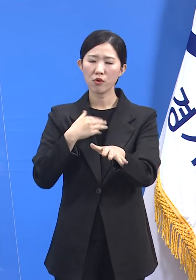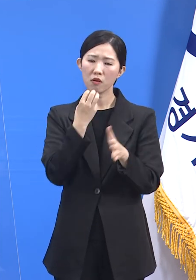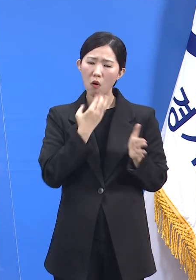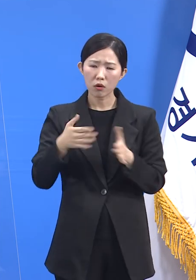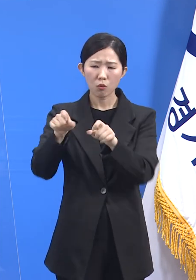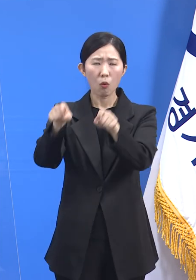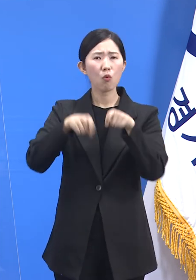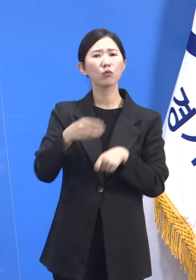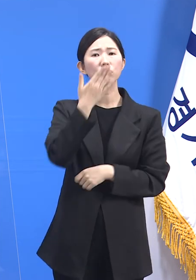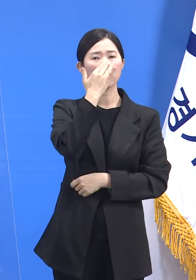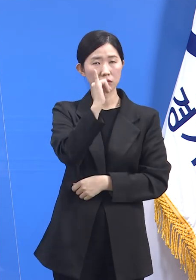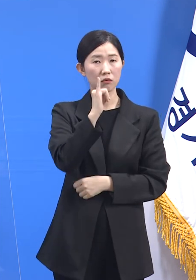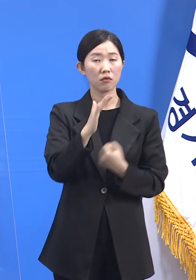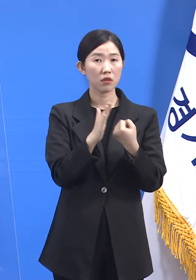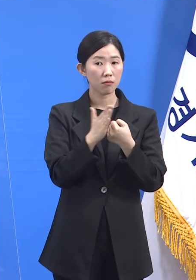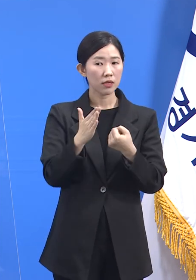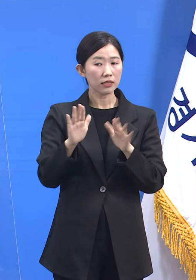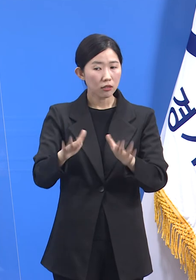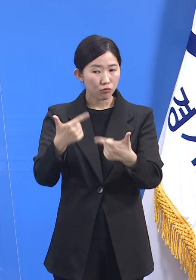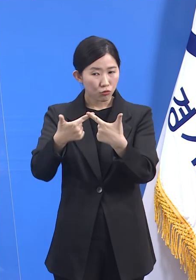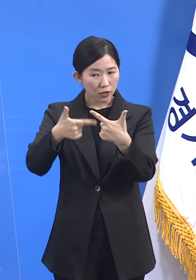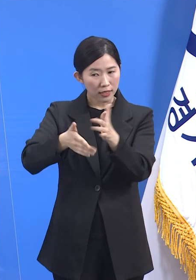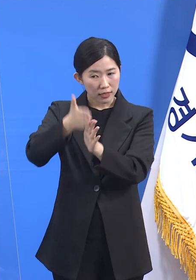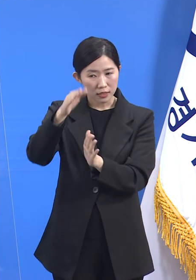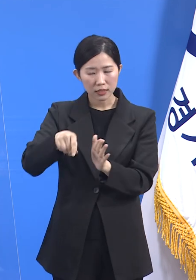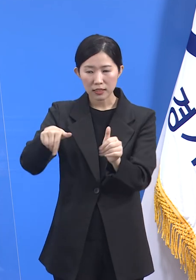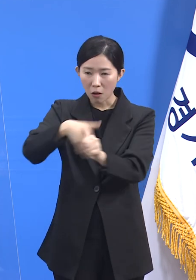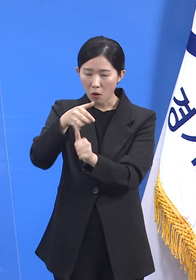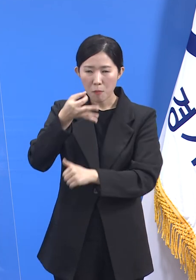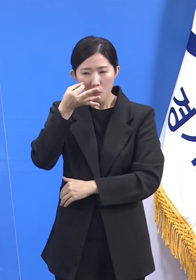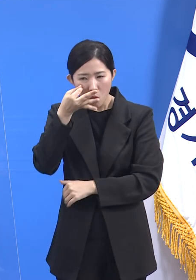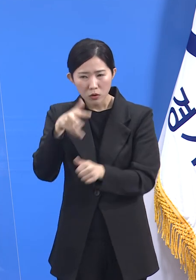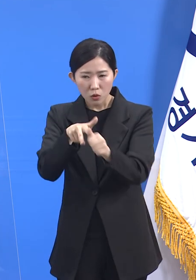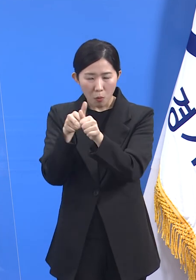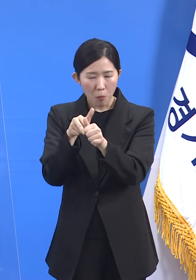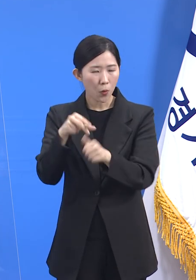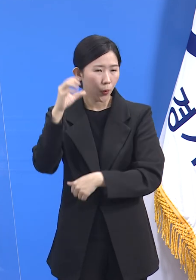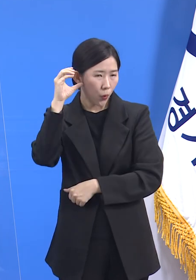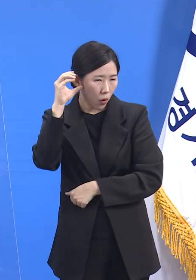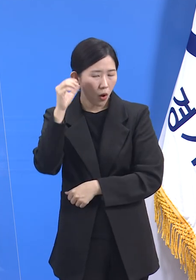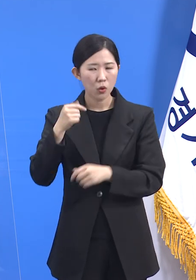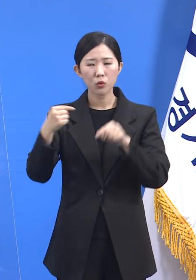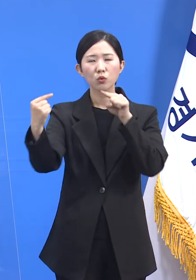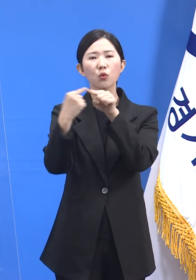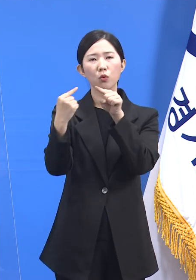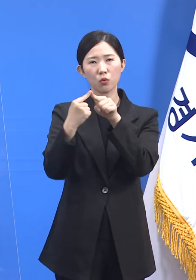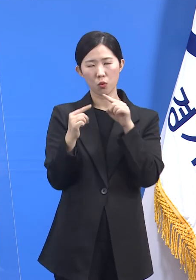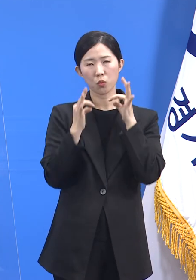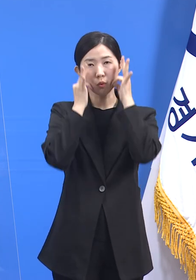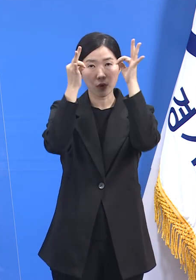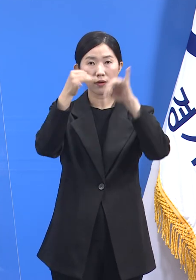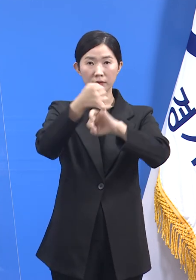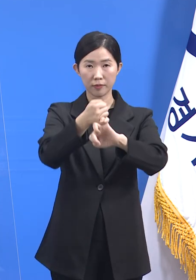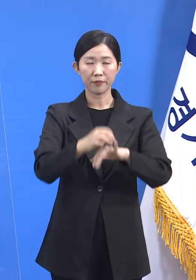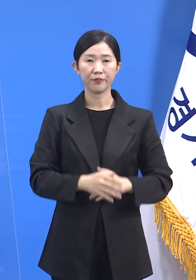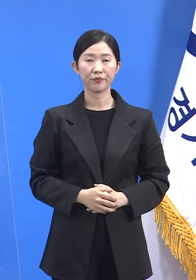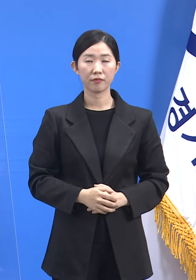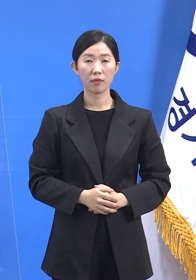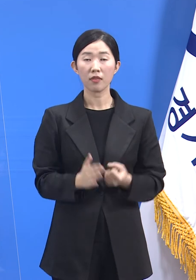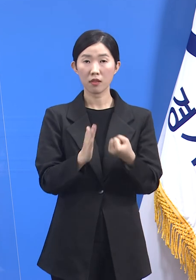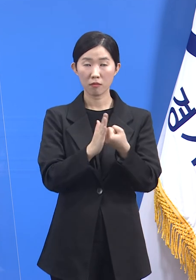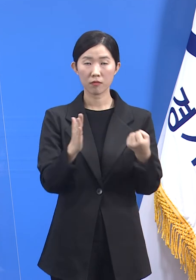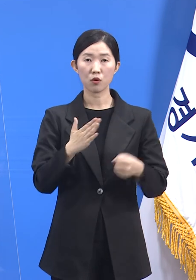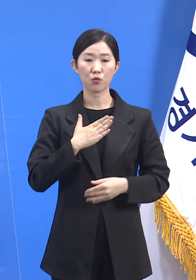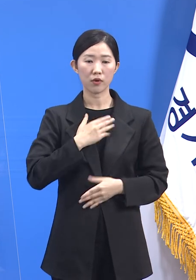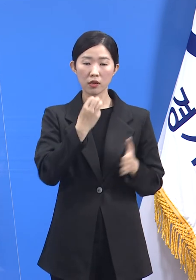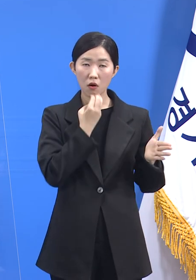주시하면서 정보를 구하고 소통하면서 배우겠습니다. 이에 돈은 어제인 4월 5일부터